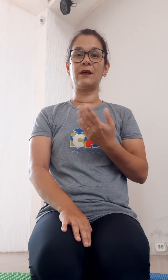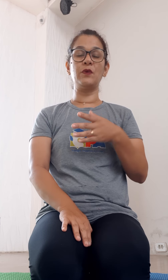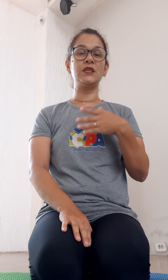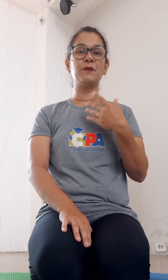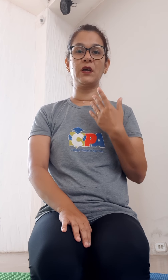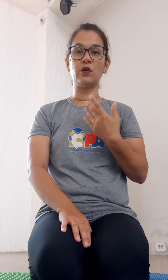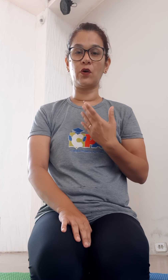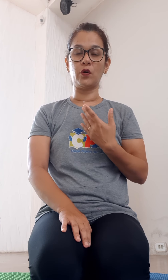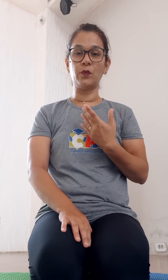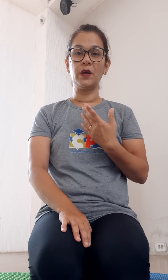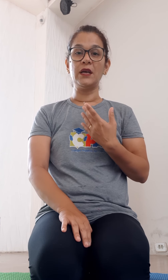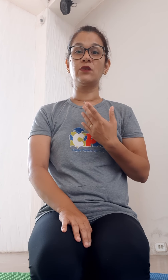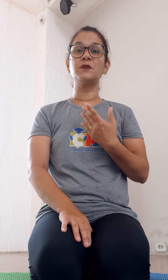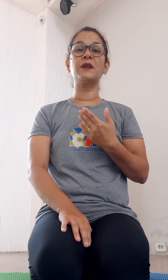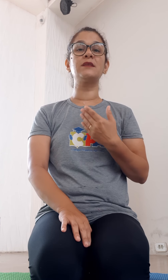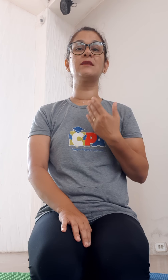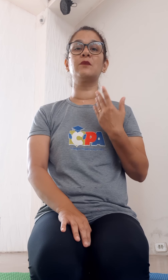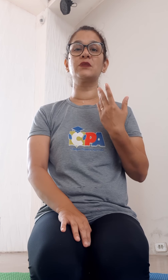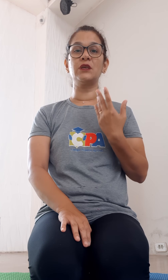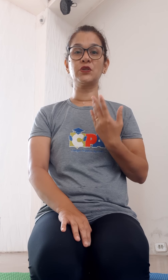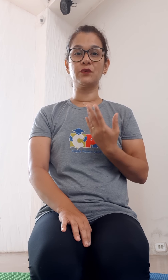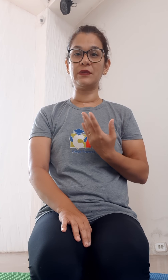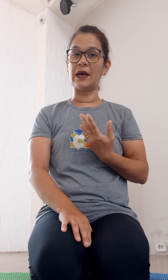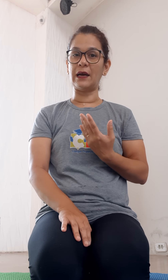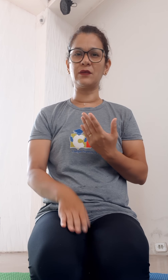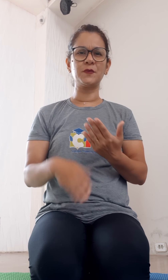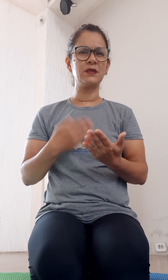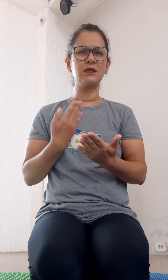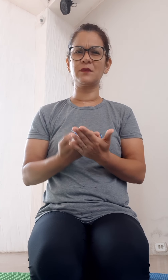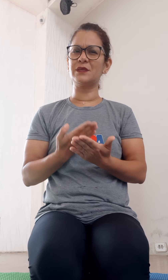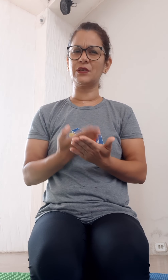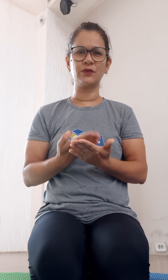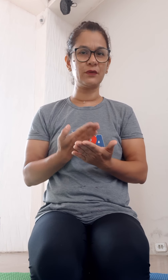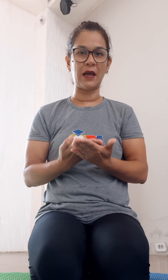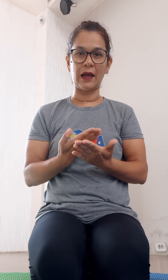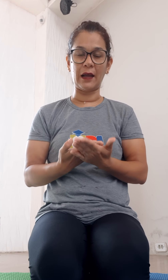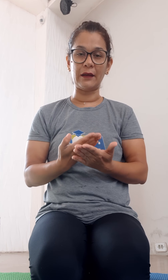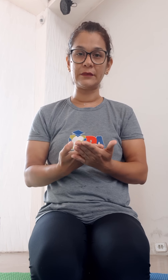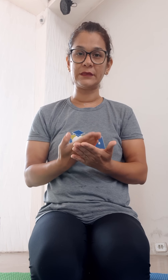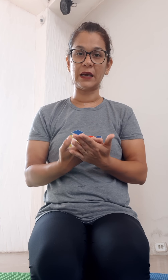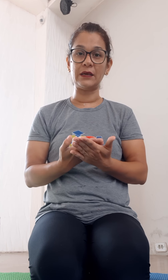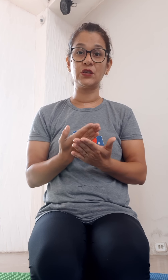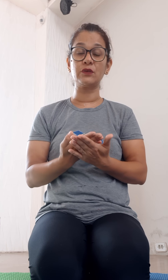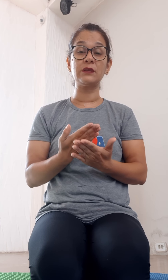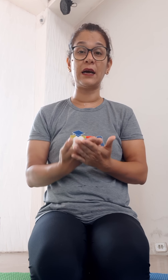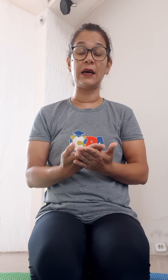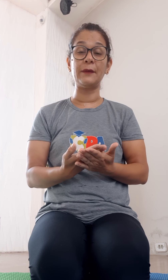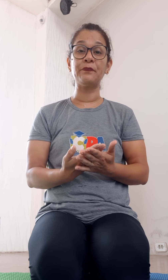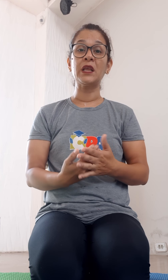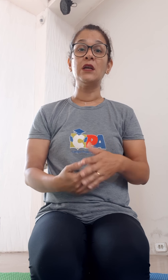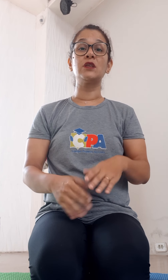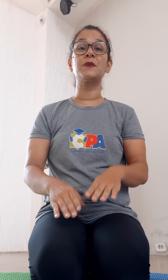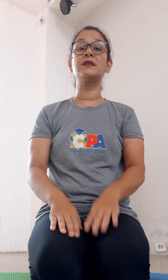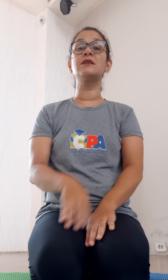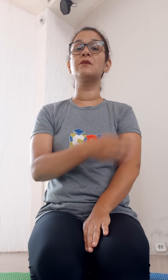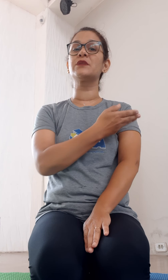o espanhol, nós precisamos estudar, nós precisamos estudar, tá? Estudar. Nós precisamos